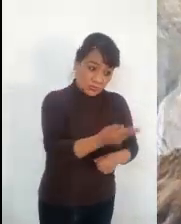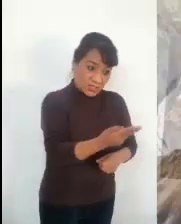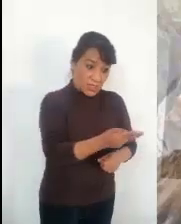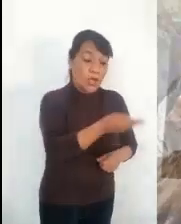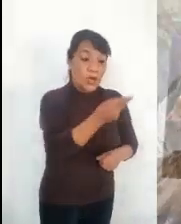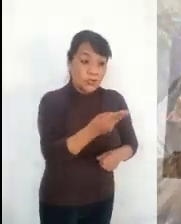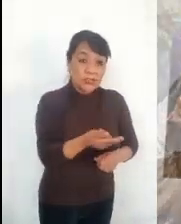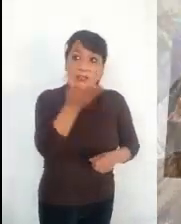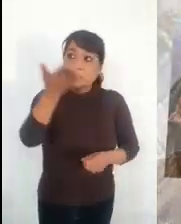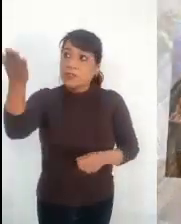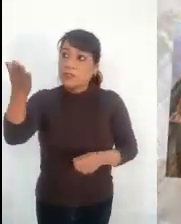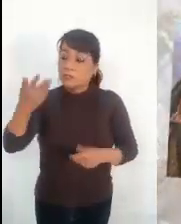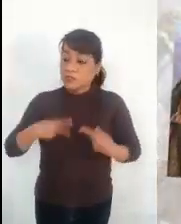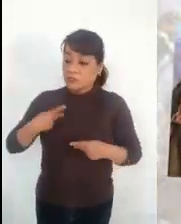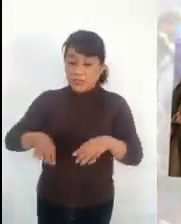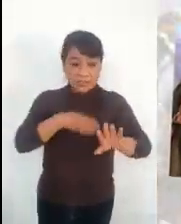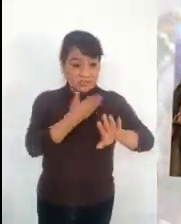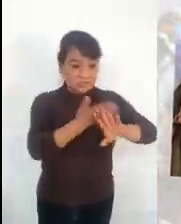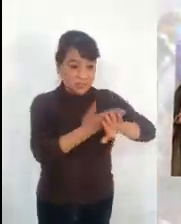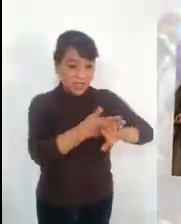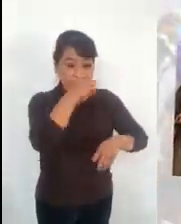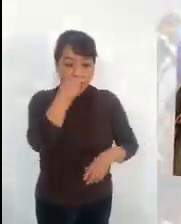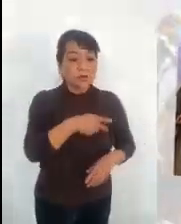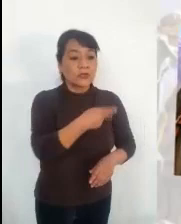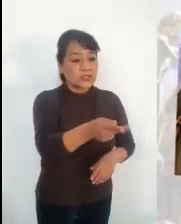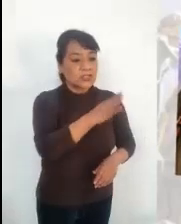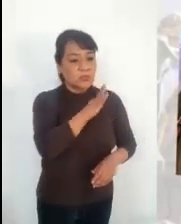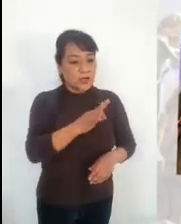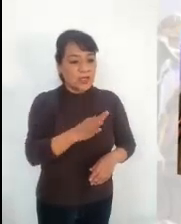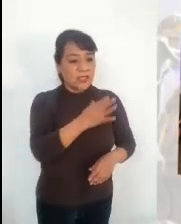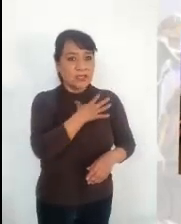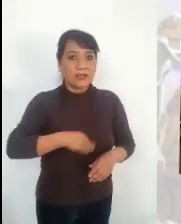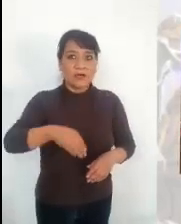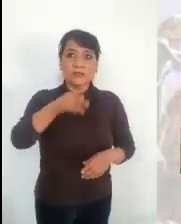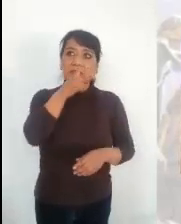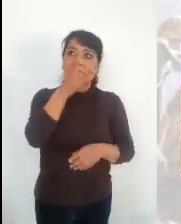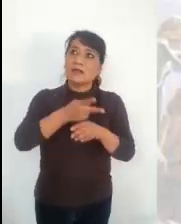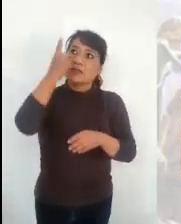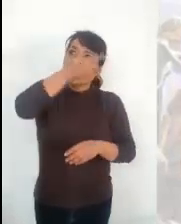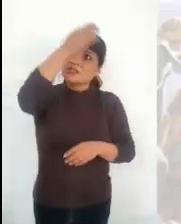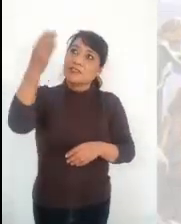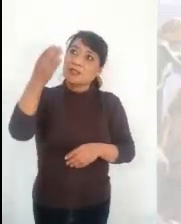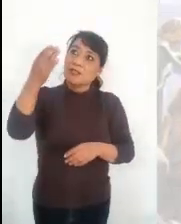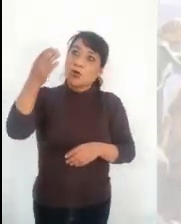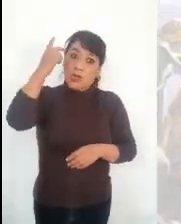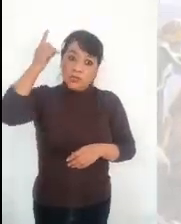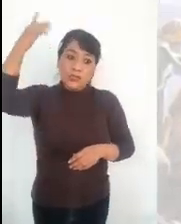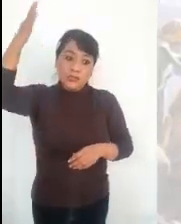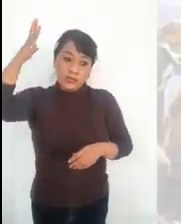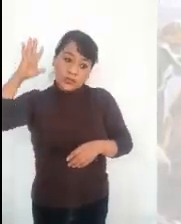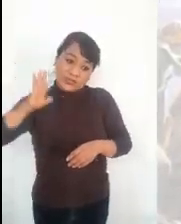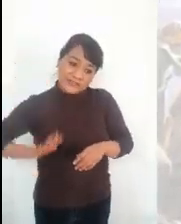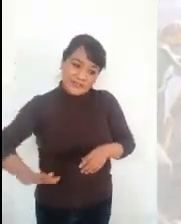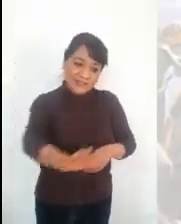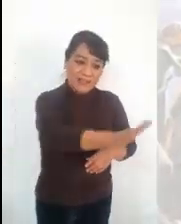por los que los persiguen y calumnian, para que sean hijos de su Padre Celestial, que hace salir su sol